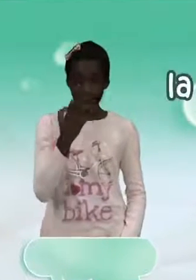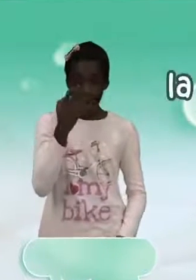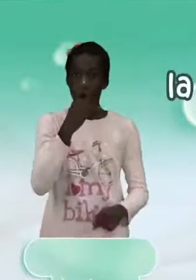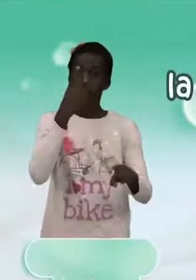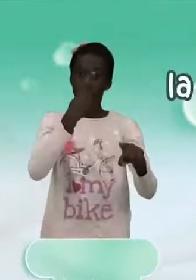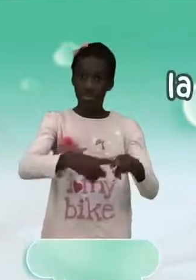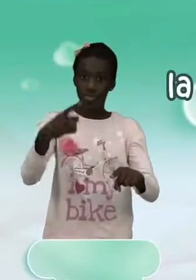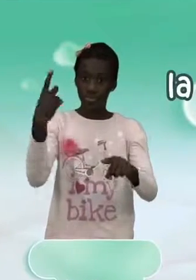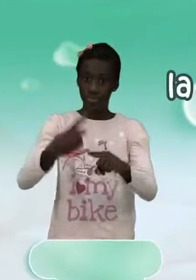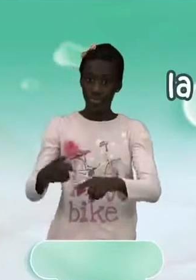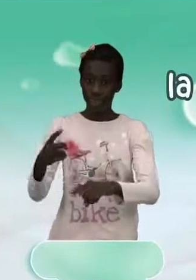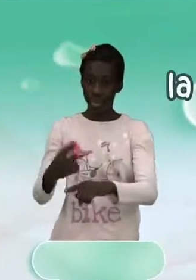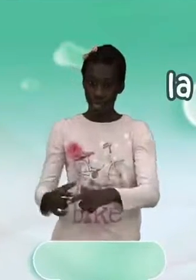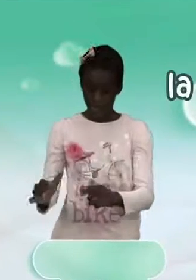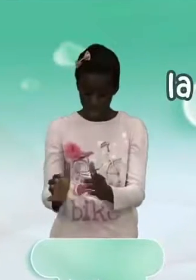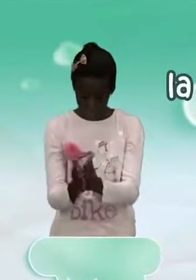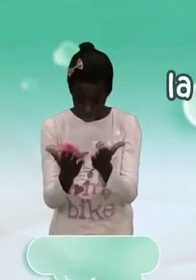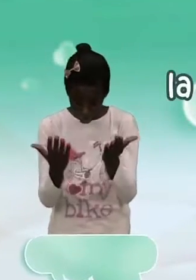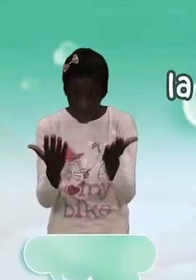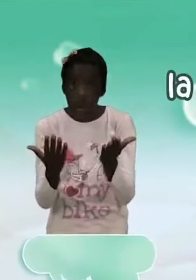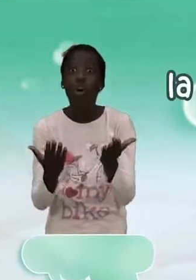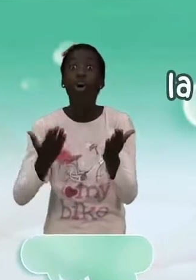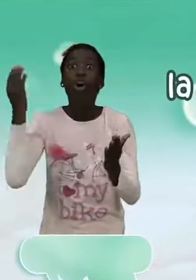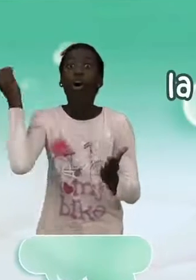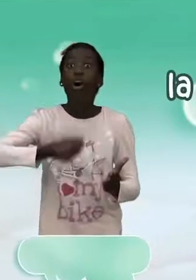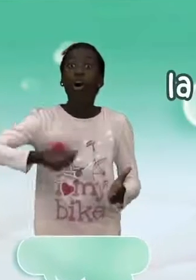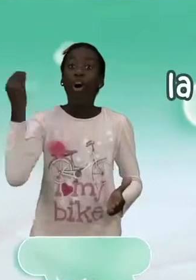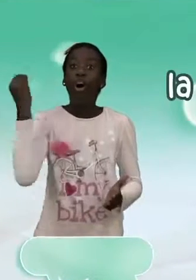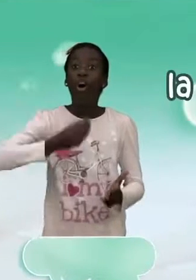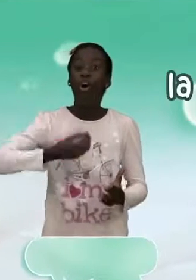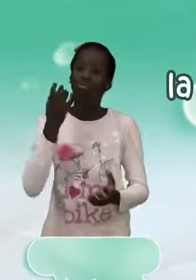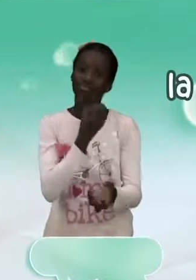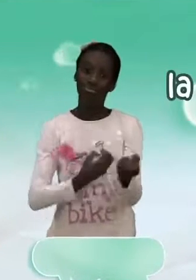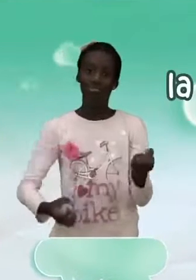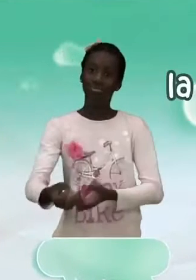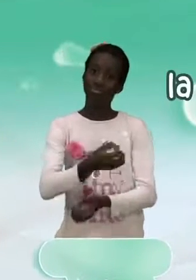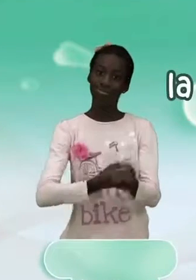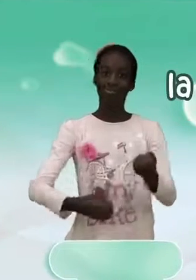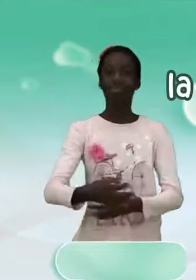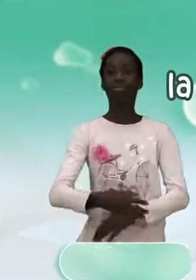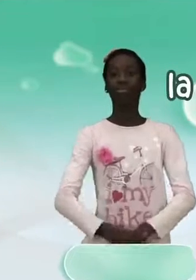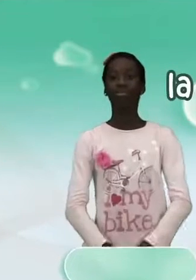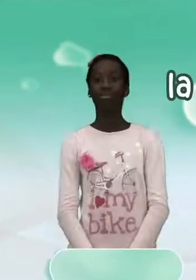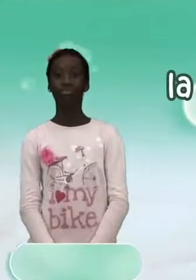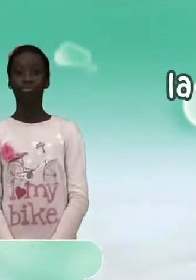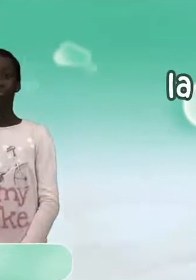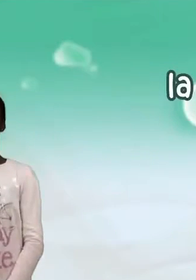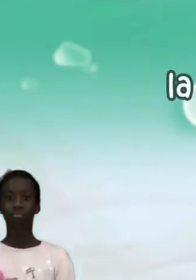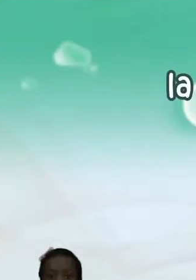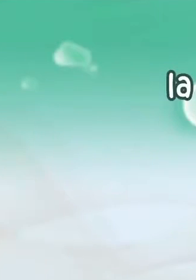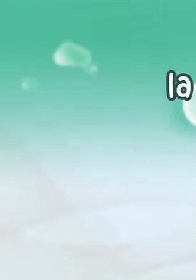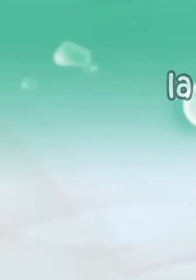Compartimos la magia de los cuentos.